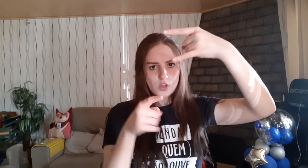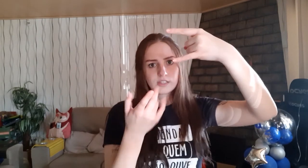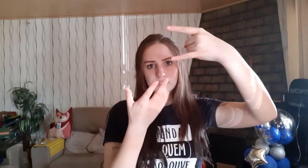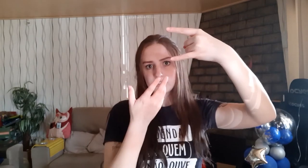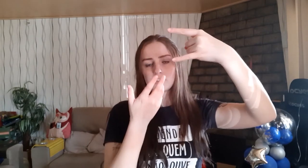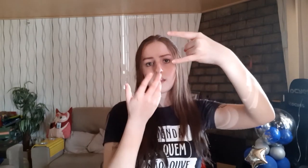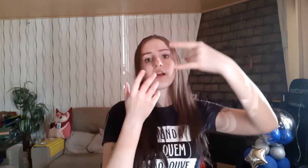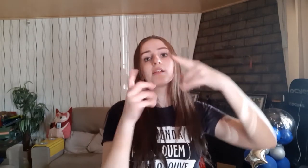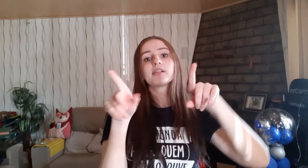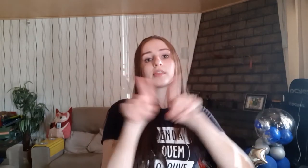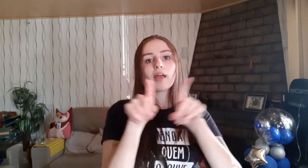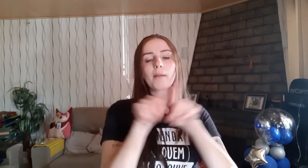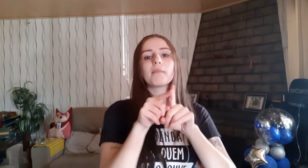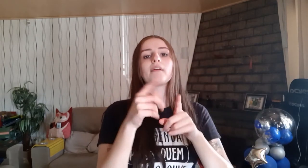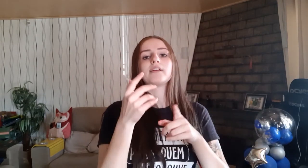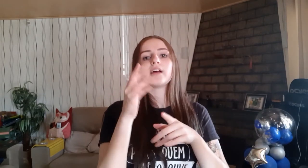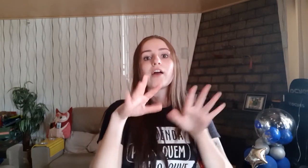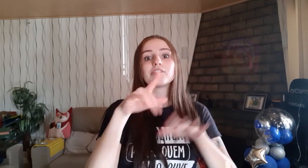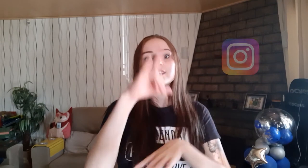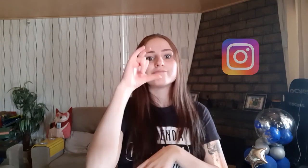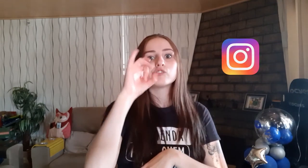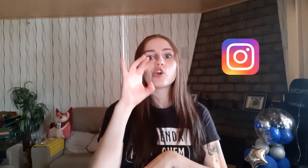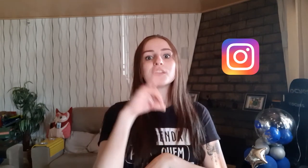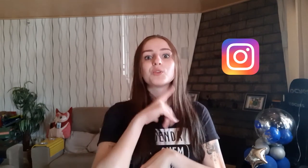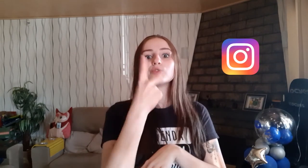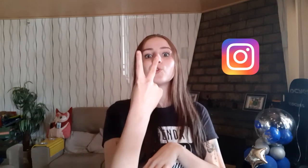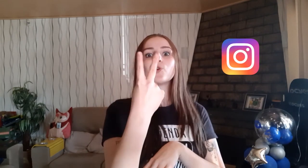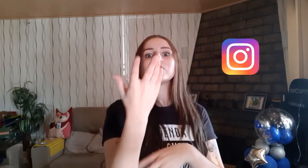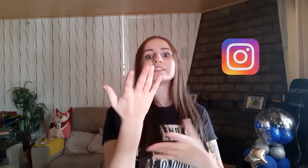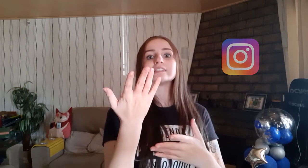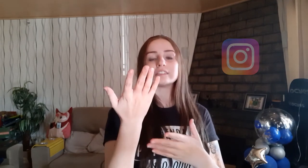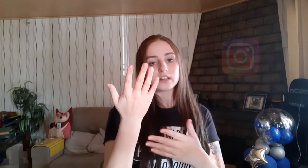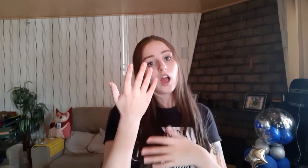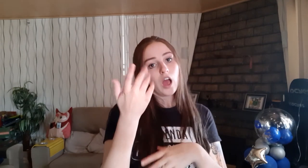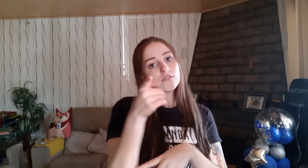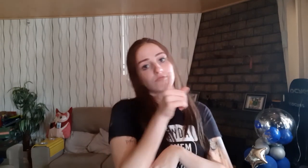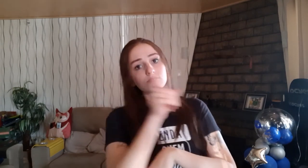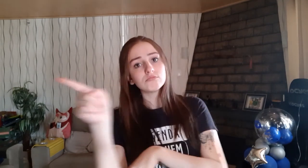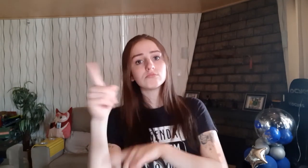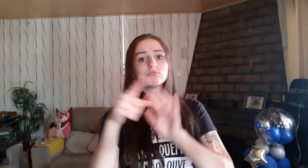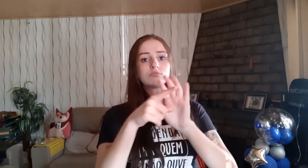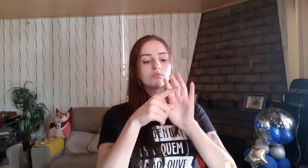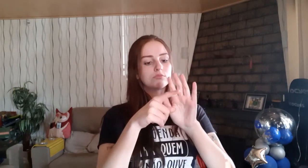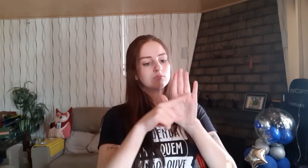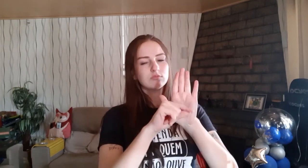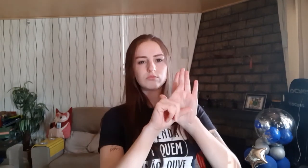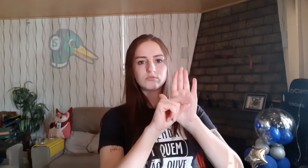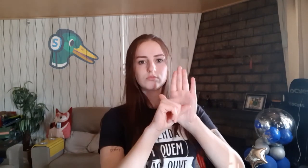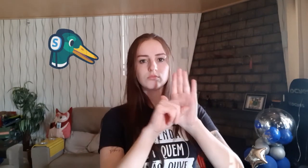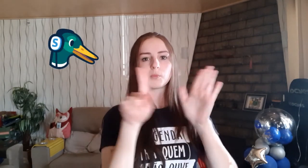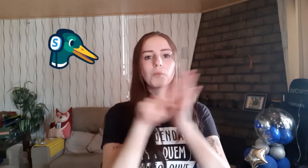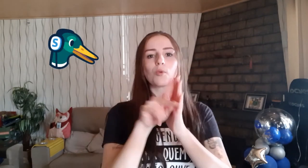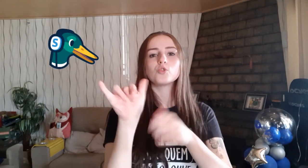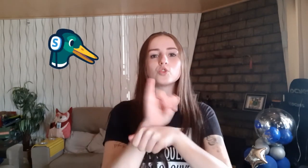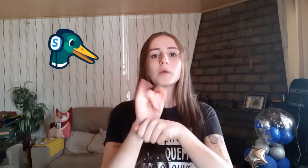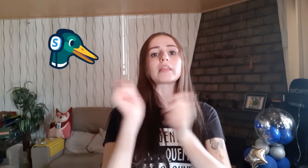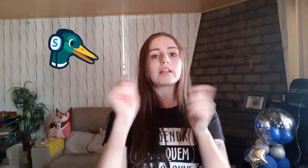no instagram por exemplo é possível apenas duas janelas durante uma transmissão mas já em outras plataformas como o StreamYard